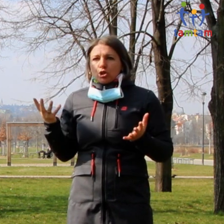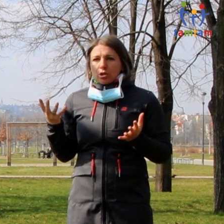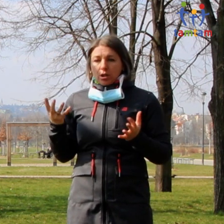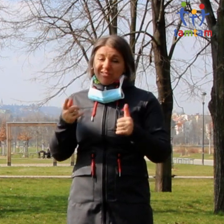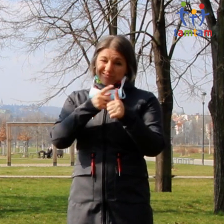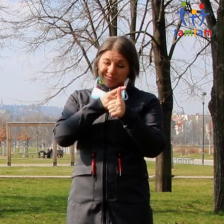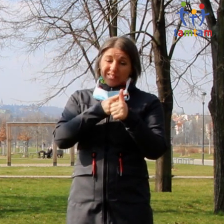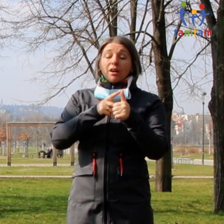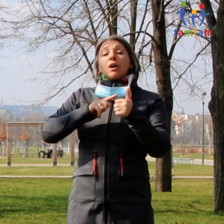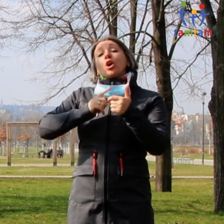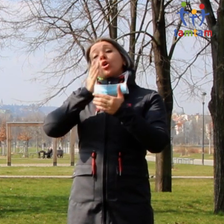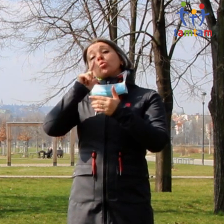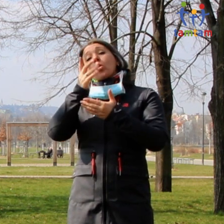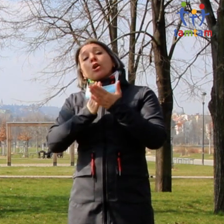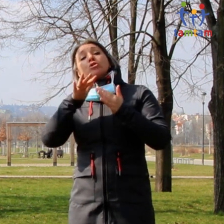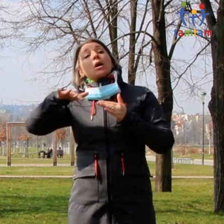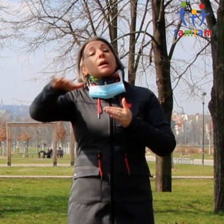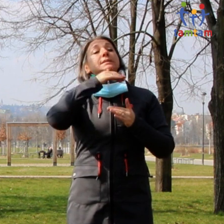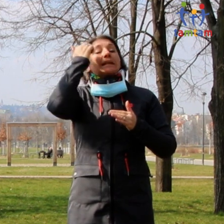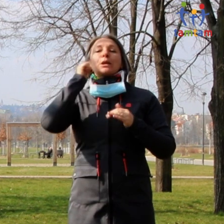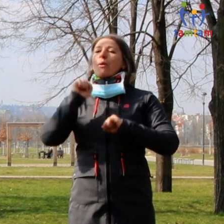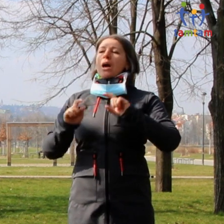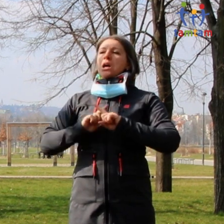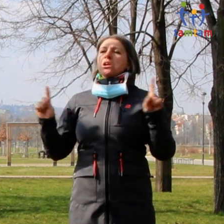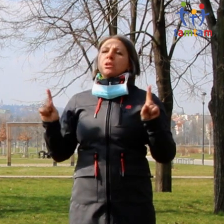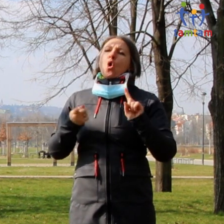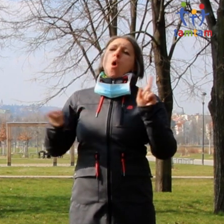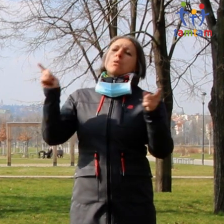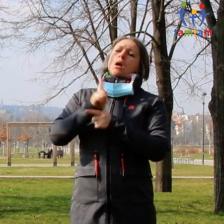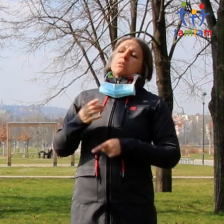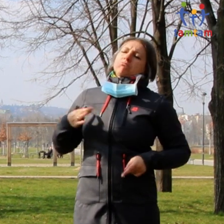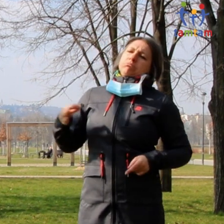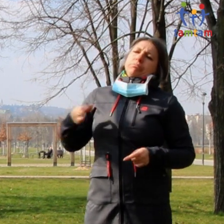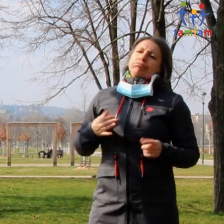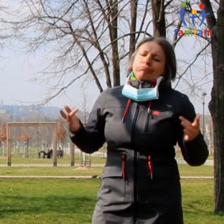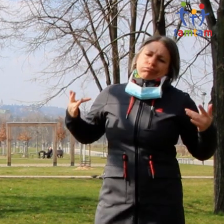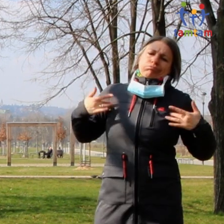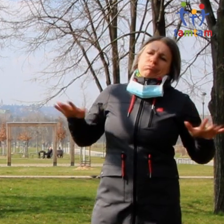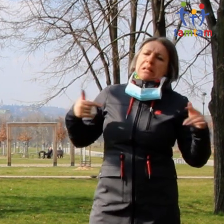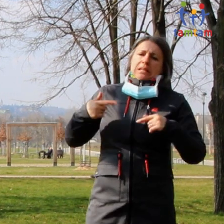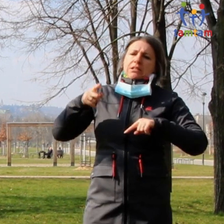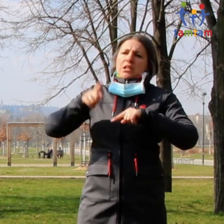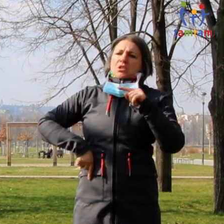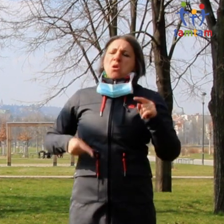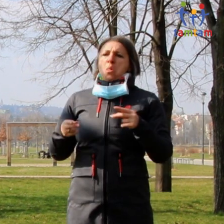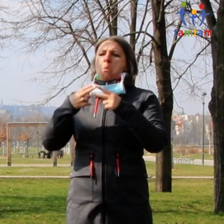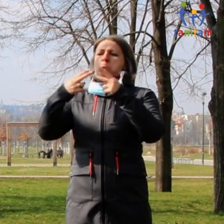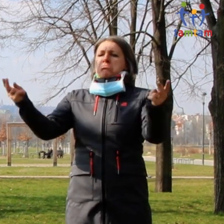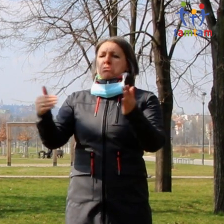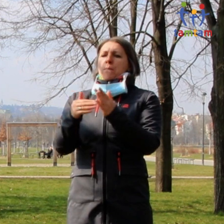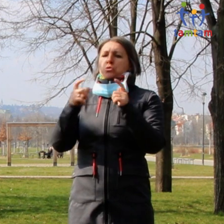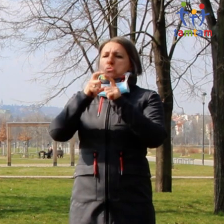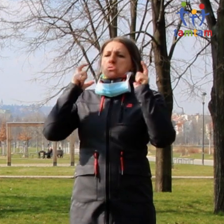část lidí na druhém konci zase bagatelizuje. Říká si, mně se to netýká, já roušku nepotřebuju,